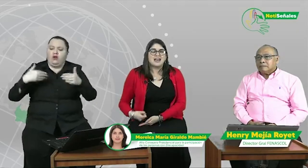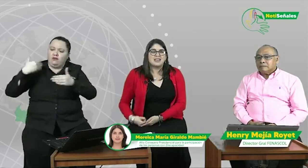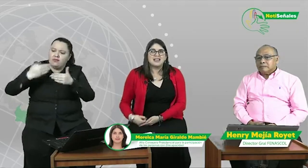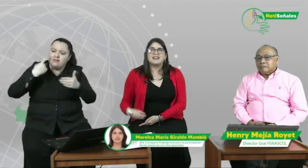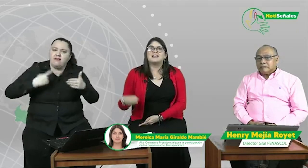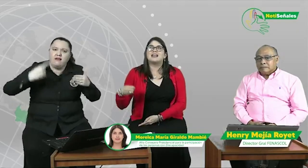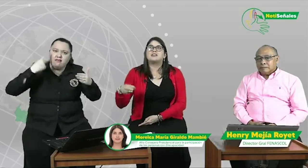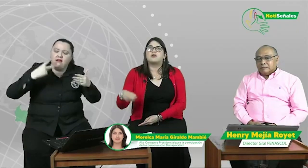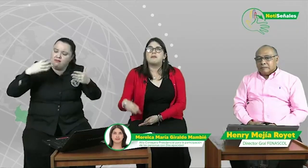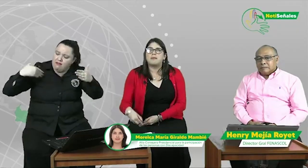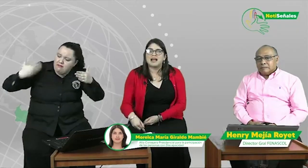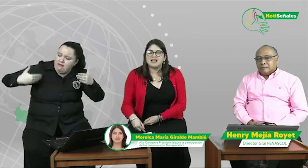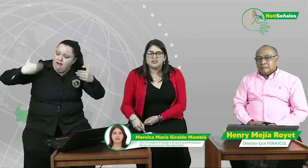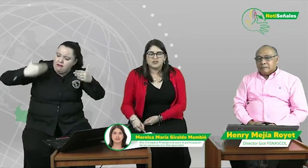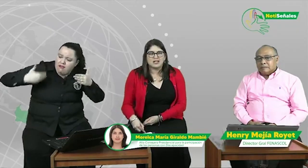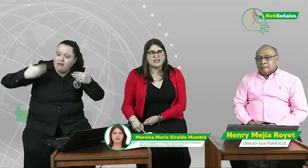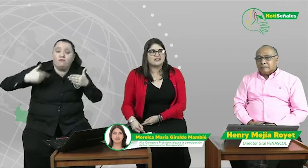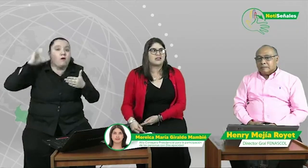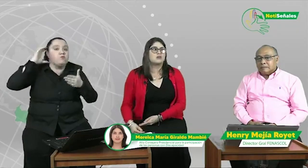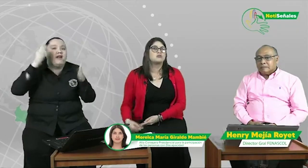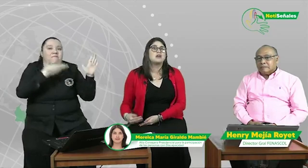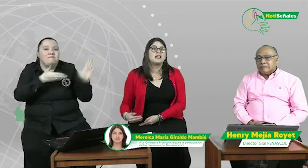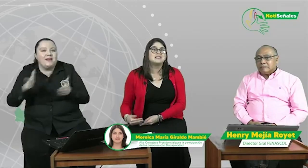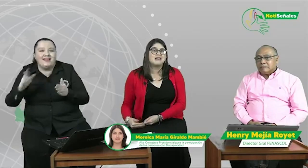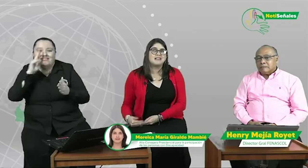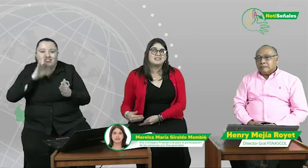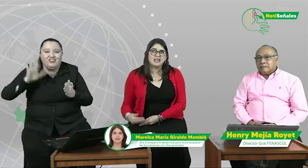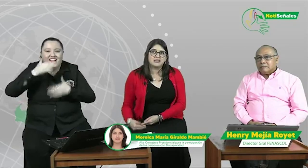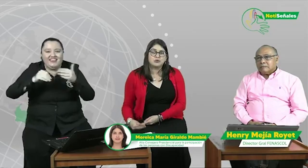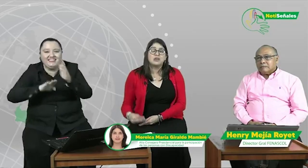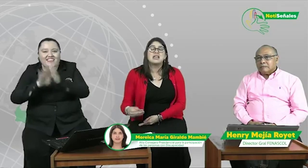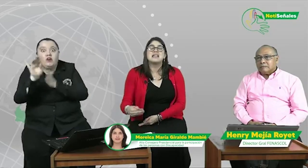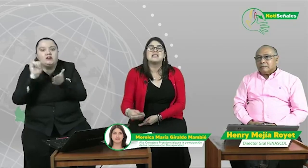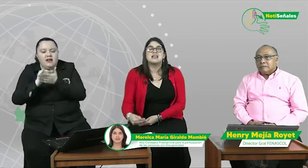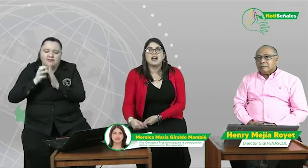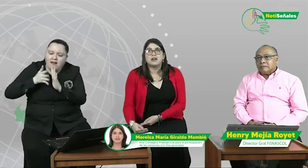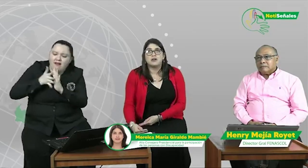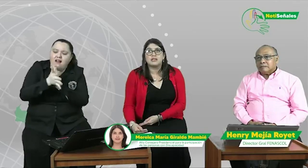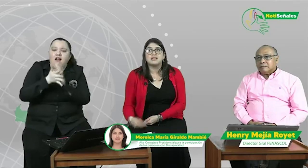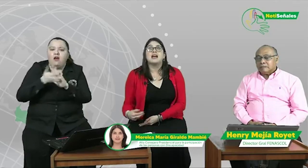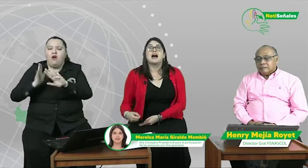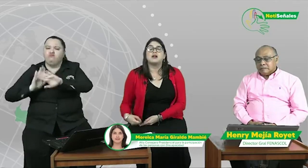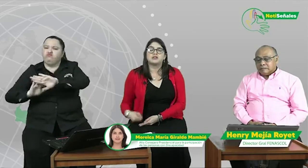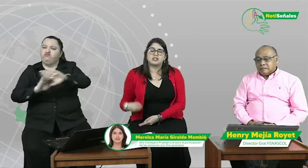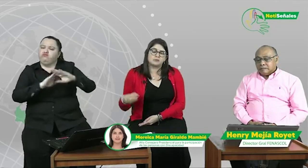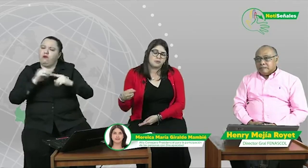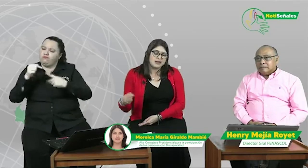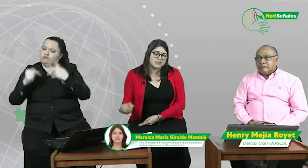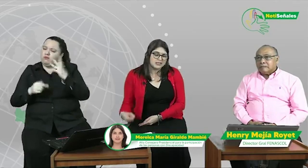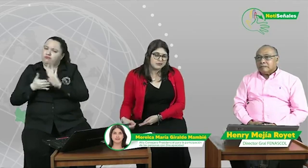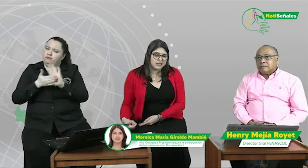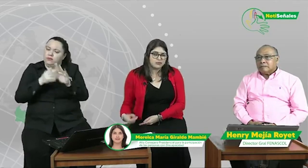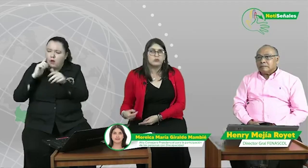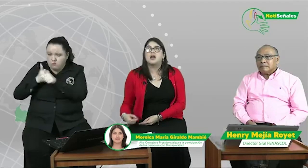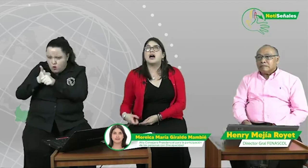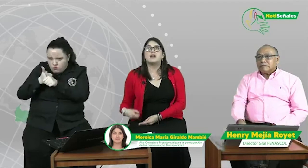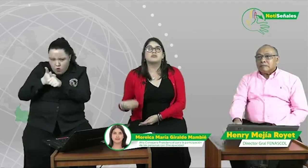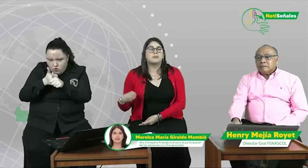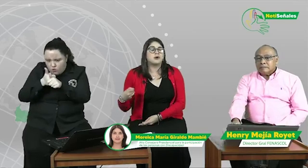día dentro del Plan Nacional de Desarrollo estableciendo indicadores a los que les podemos hacer seguimiento, a los que podemos